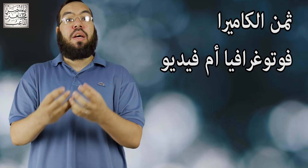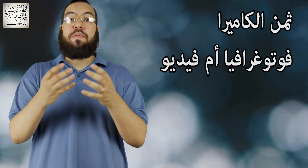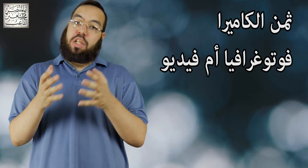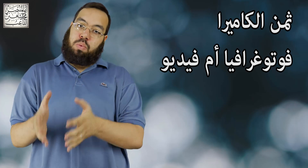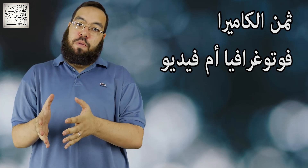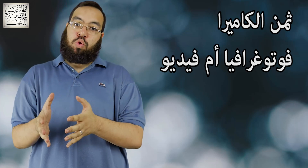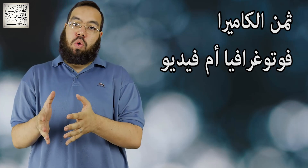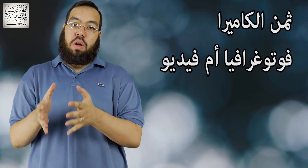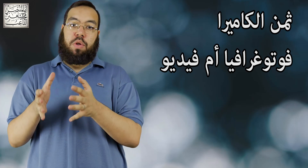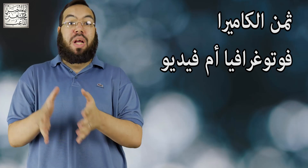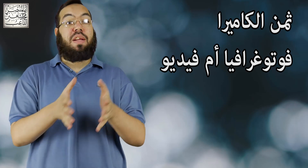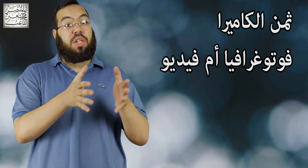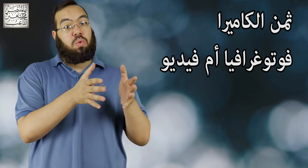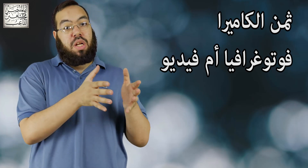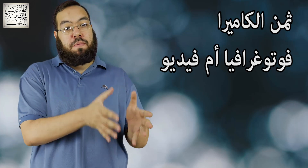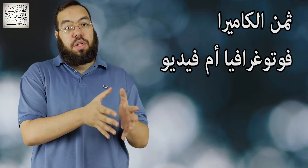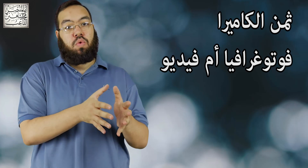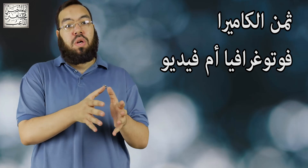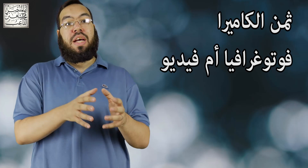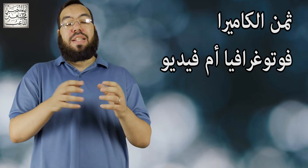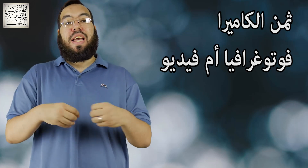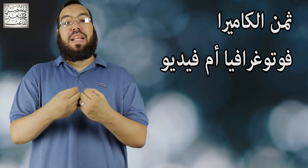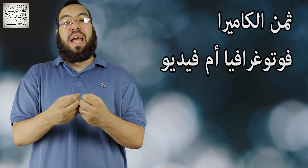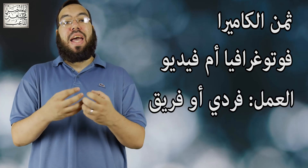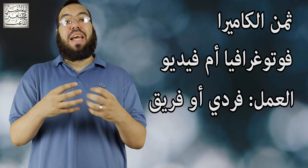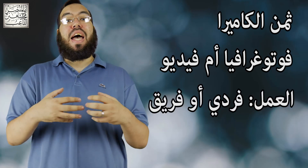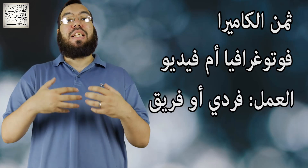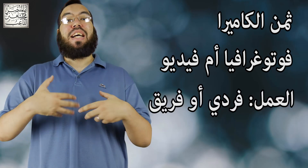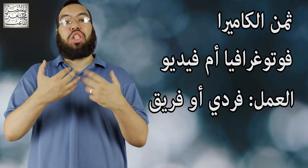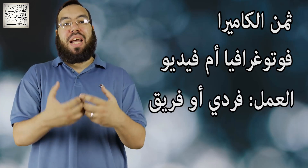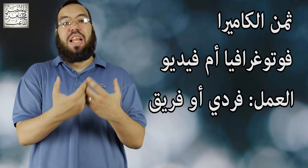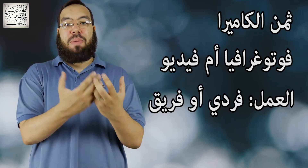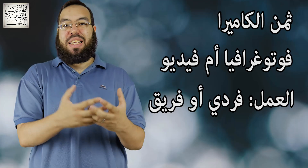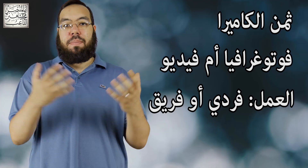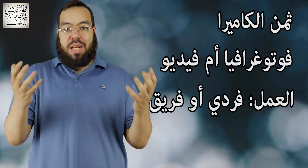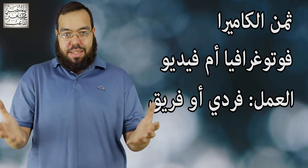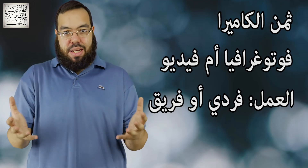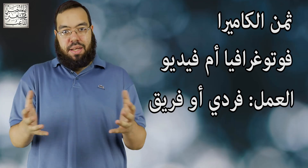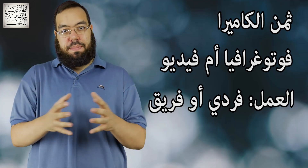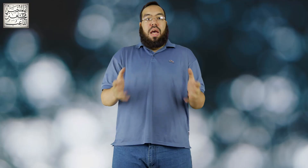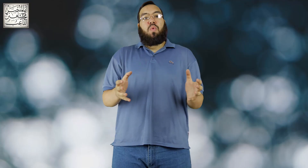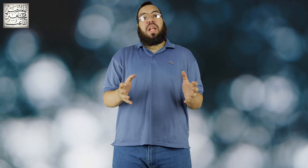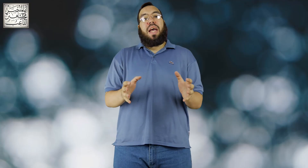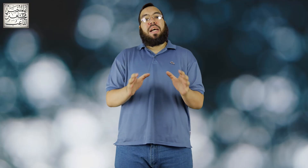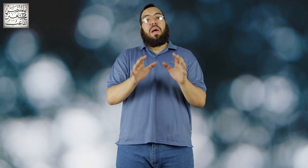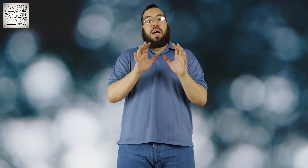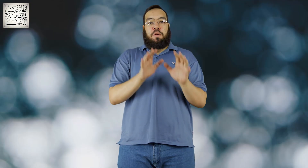في تصوير فوتغرافي ولا في تصوير الفيديو تالت حاجة انا هشتغل بالكاميرا ازاي اول حاجة طبعا